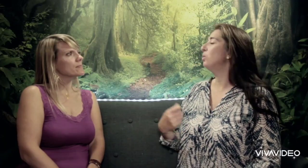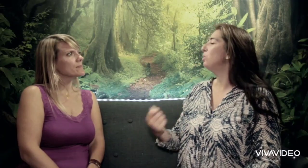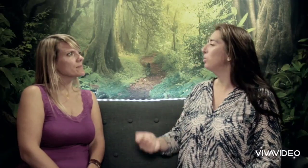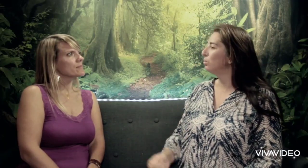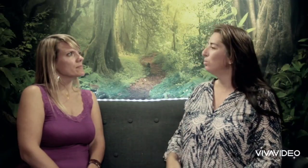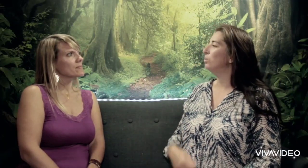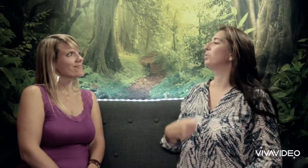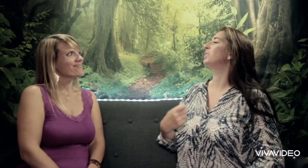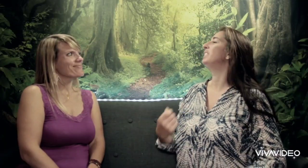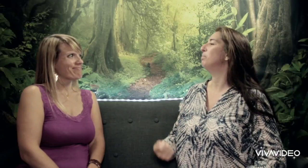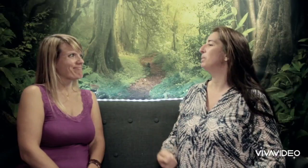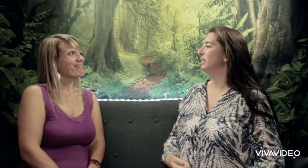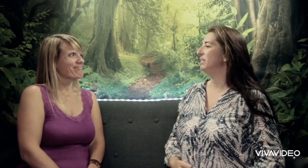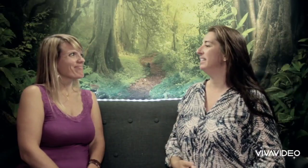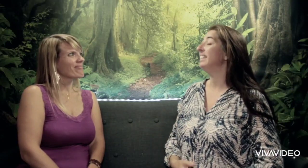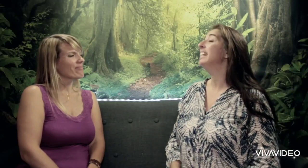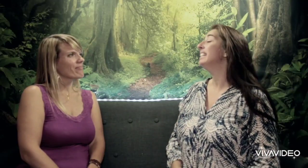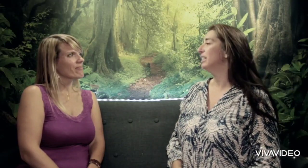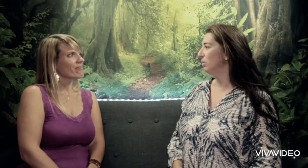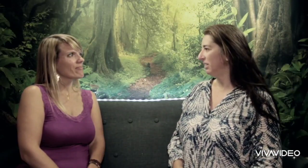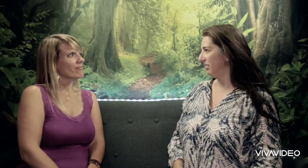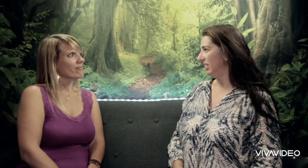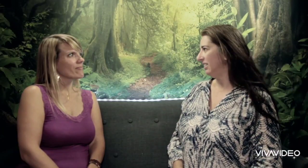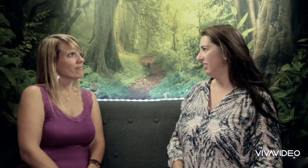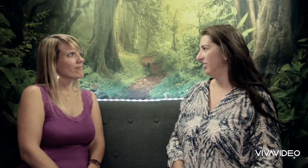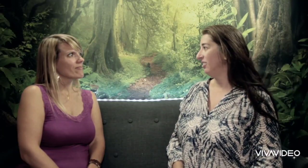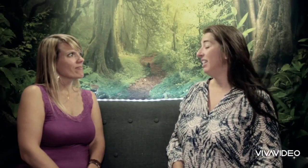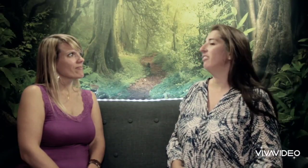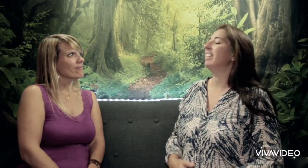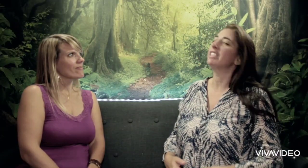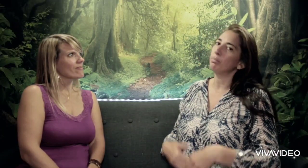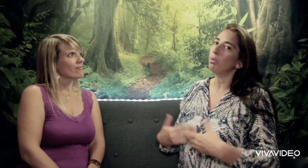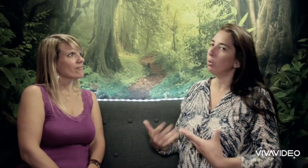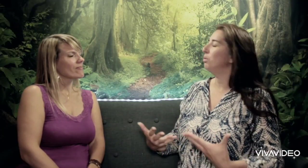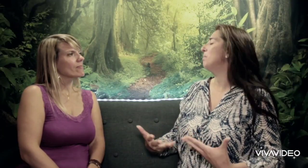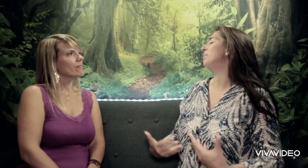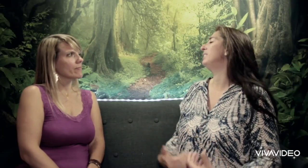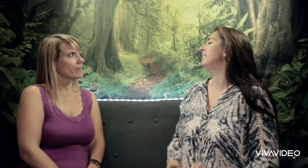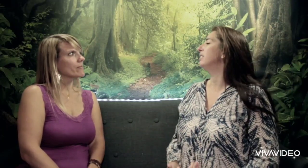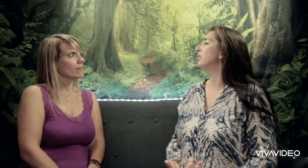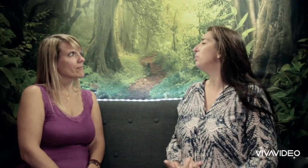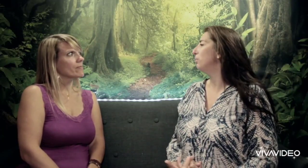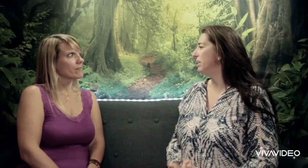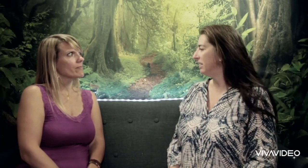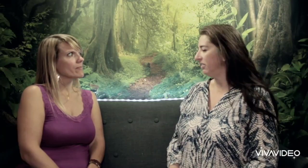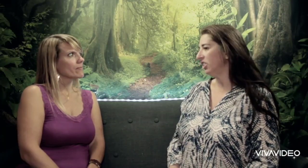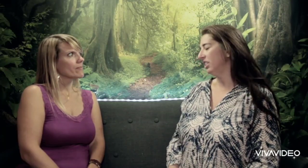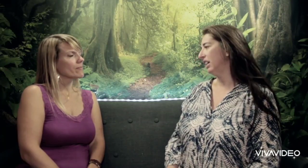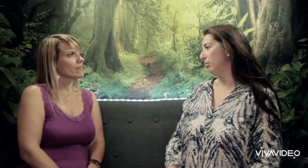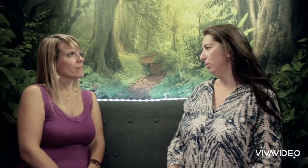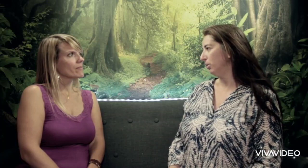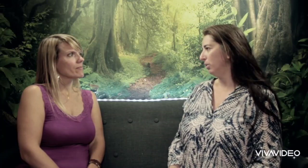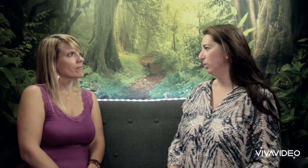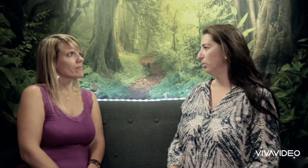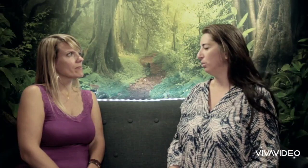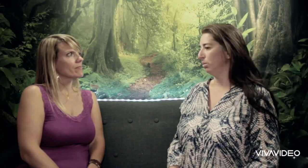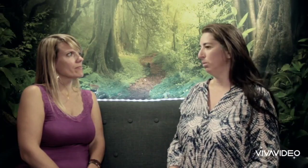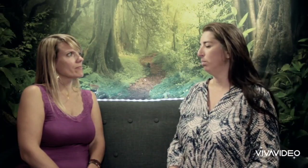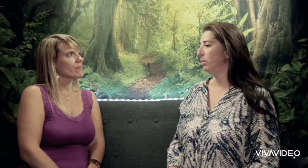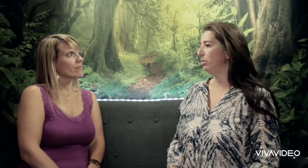donne le goût, on donne des possibilités. C'est tout à fait l'inverse, produit même des effets plutôt bénéfiques généralement de ce point de